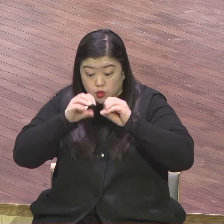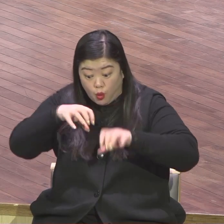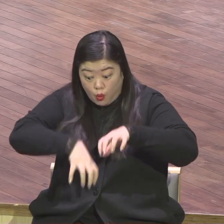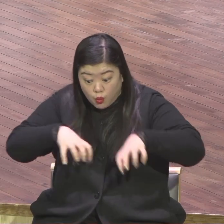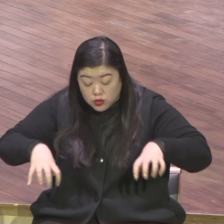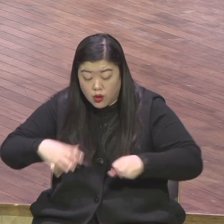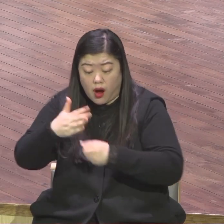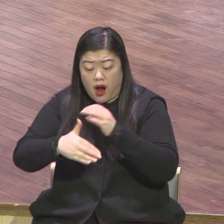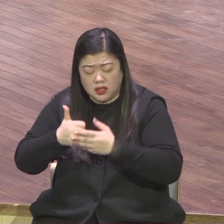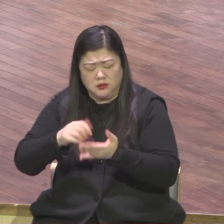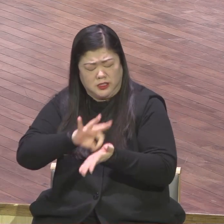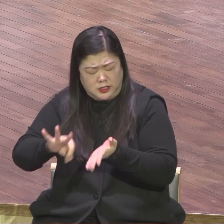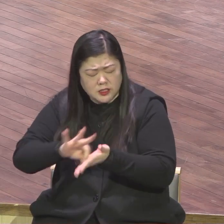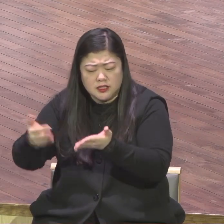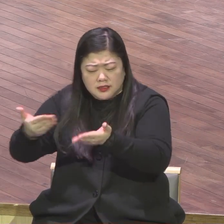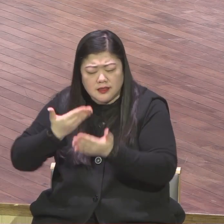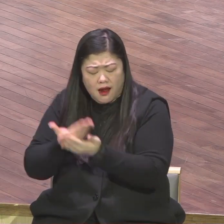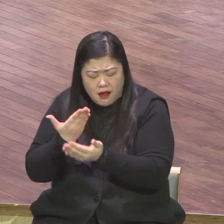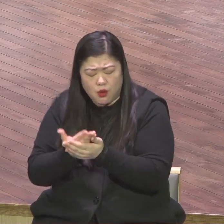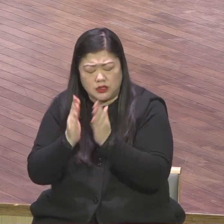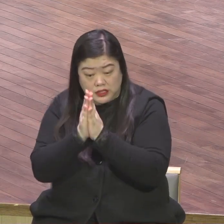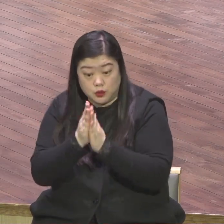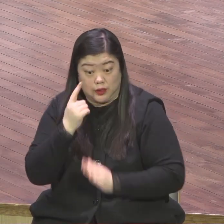되시기를 제모로 축구합니다 결론입니다